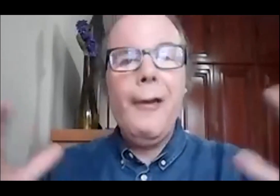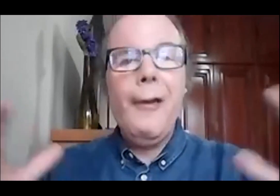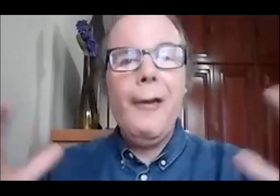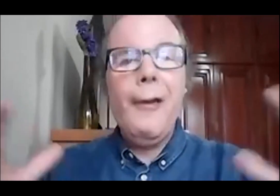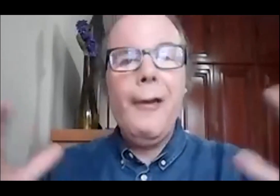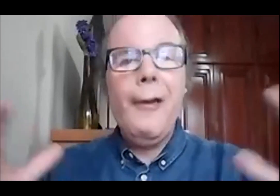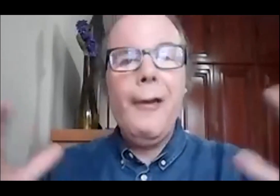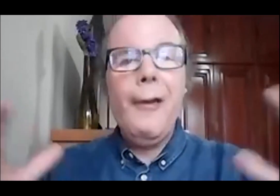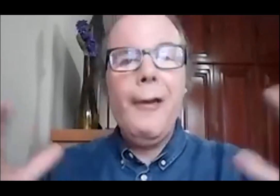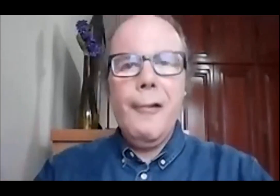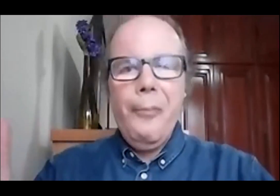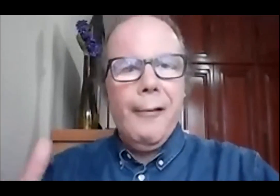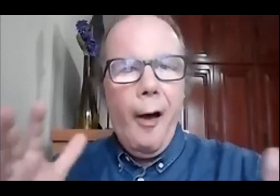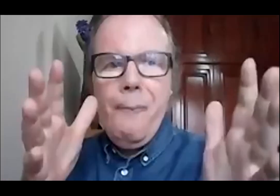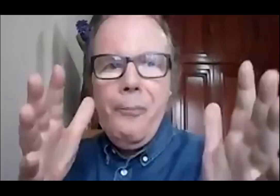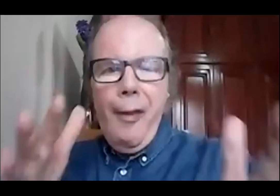beleza.